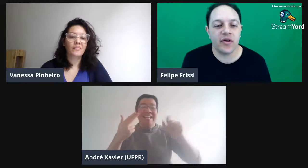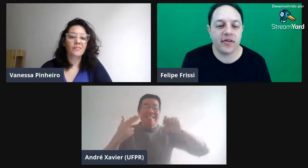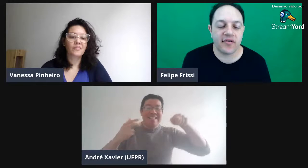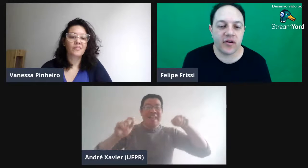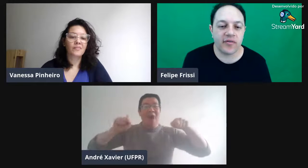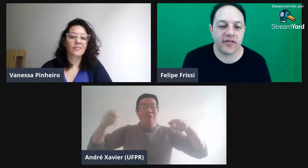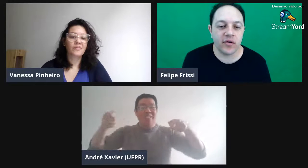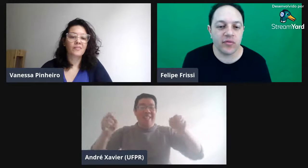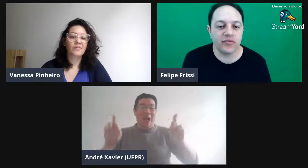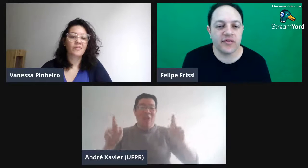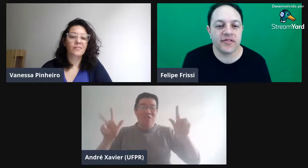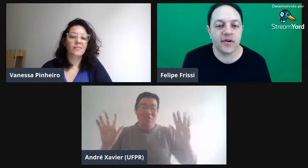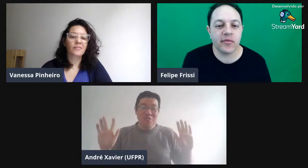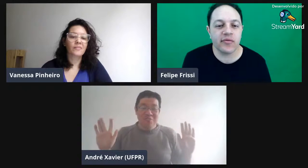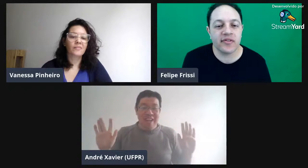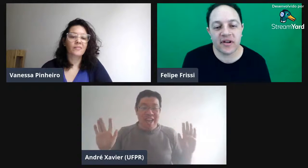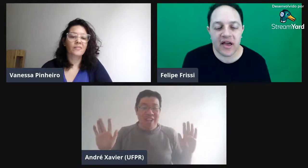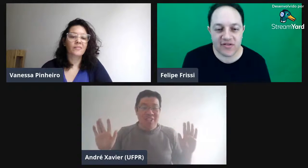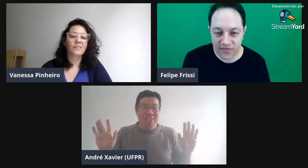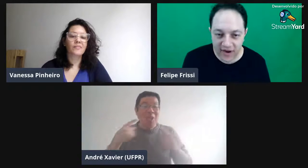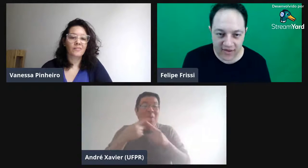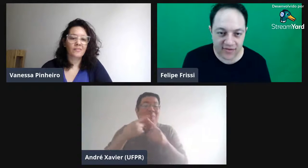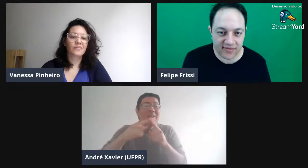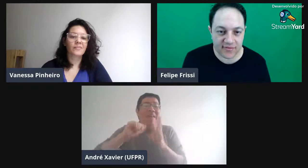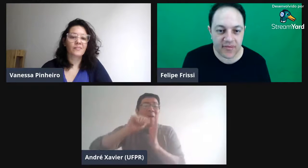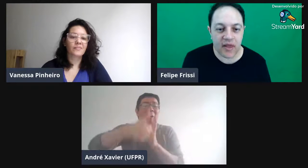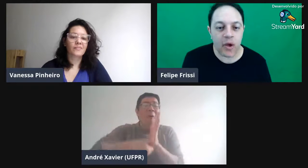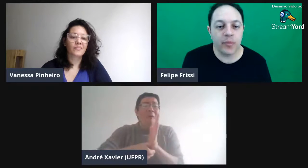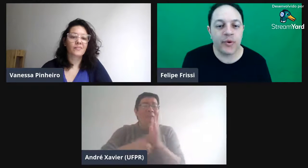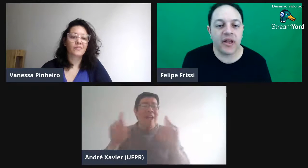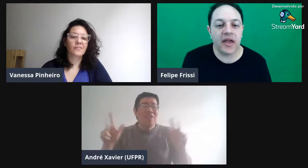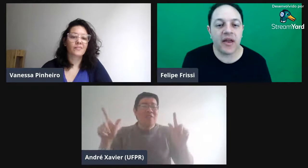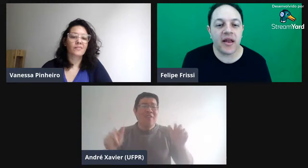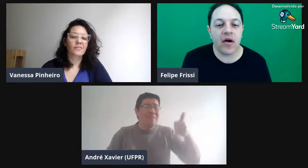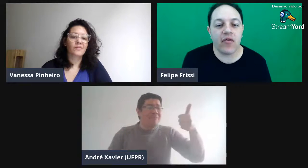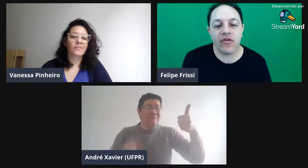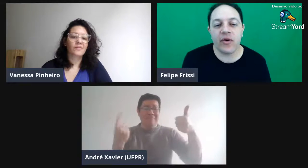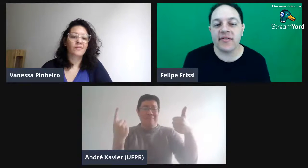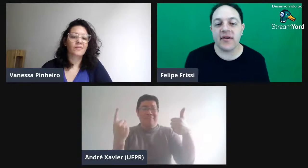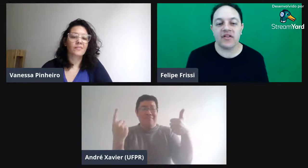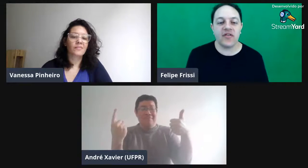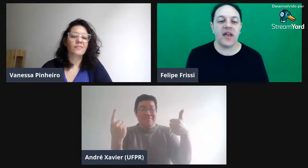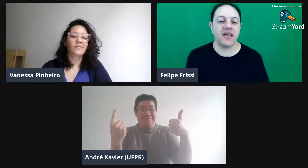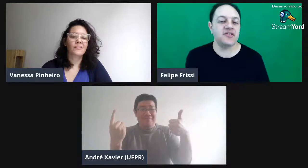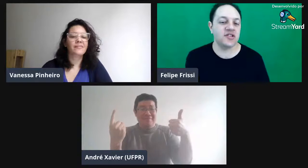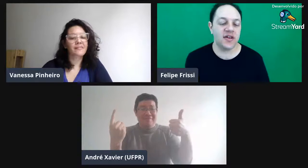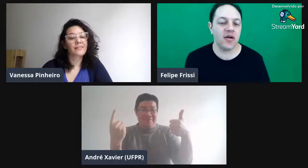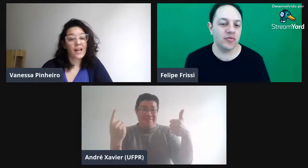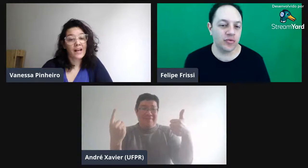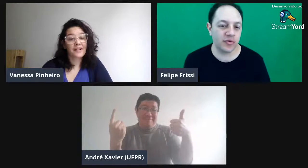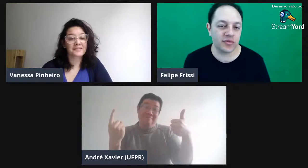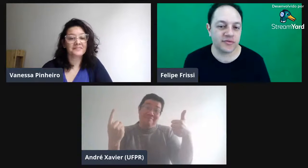um e essa forma de fazer um são sinais diferentes. Porque a configuração é diferente, né, um do outro.